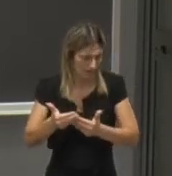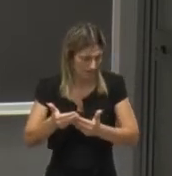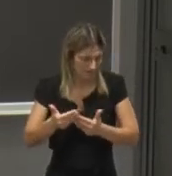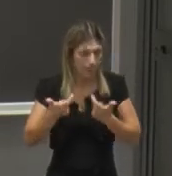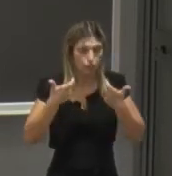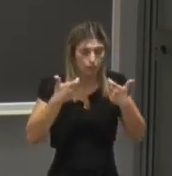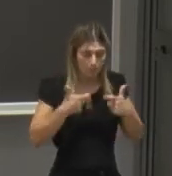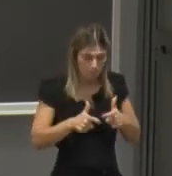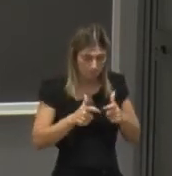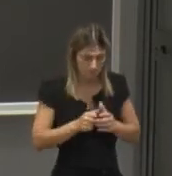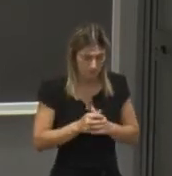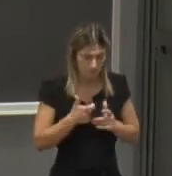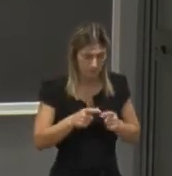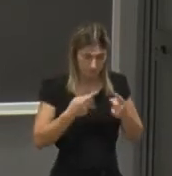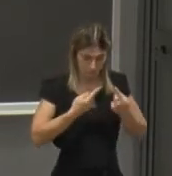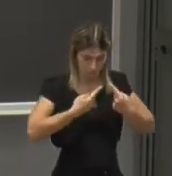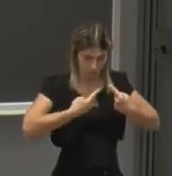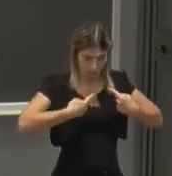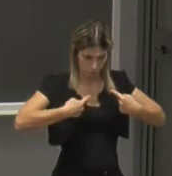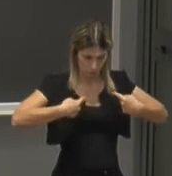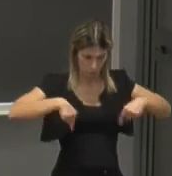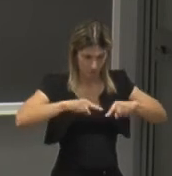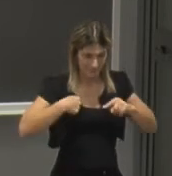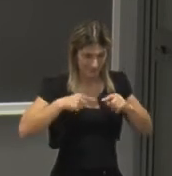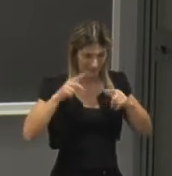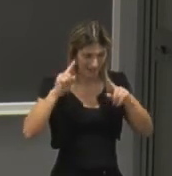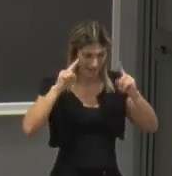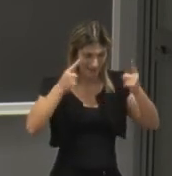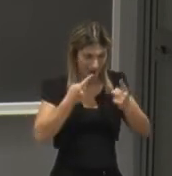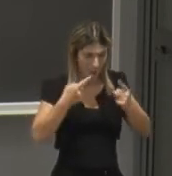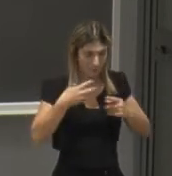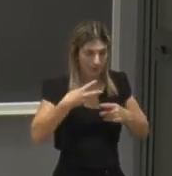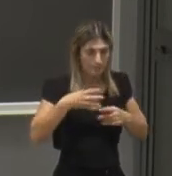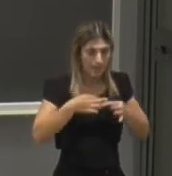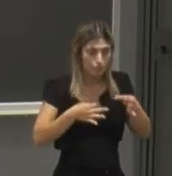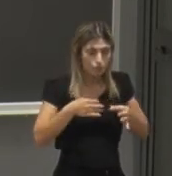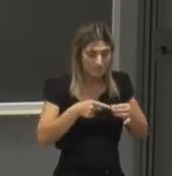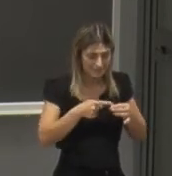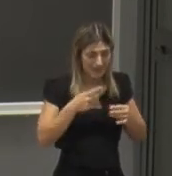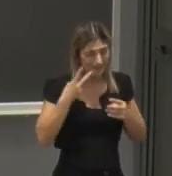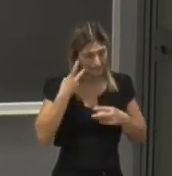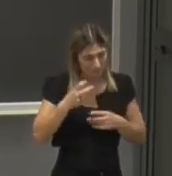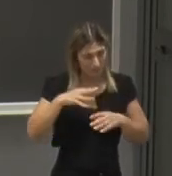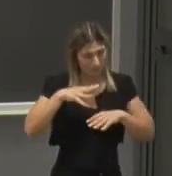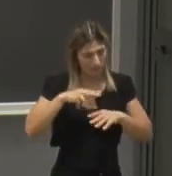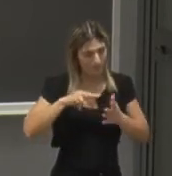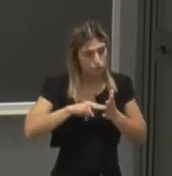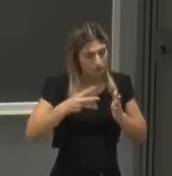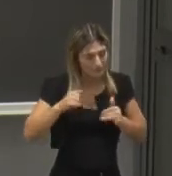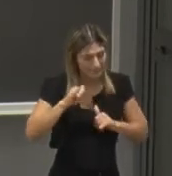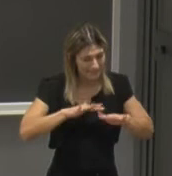proprio perché poi le nostre lauree magistrali in ambito ingegneria dell